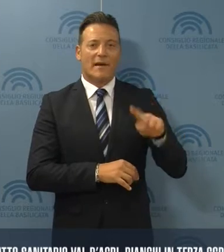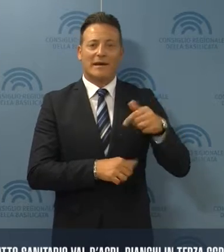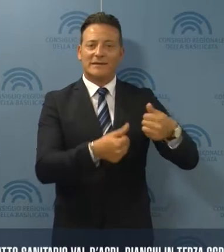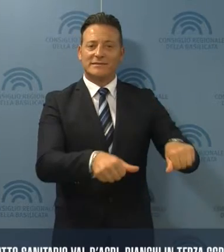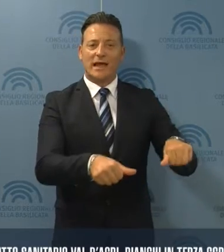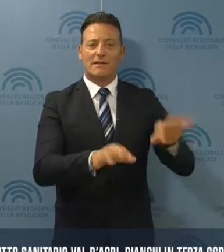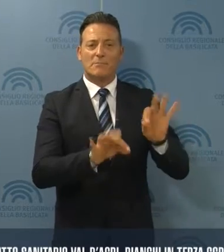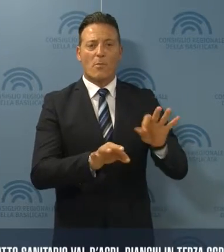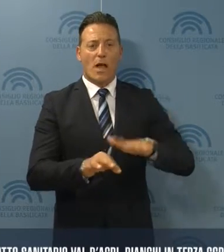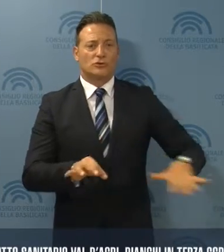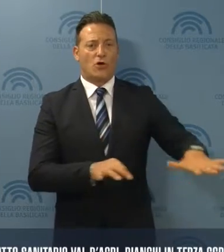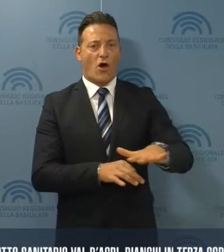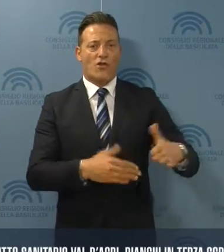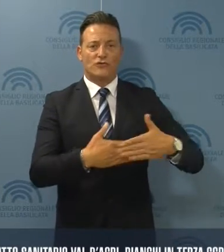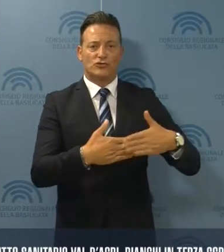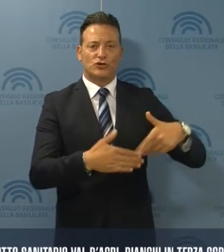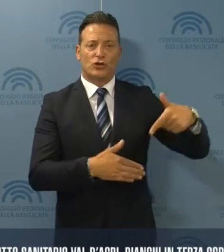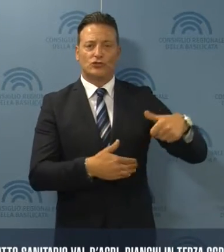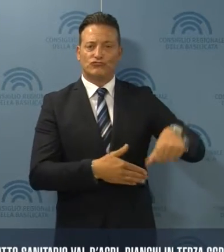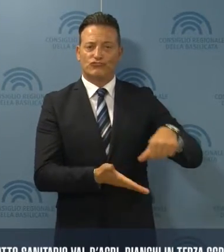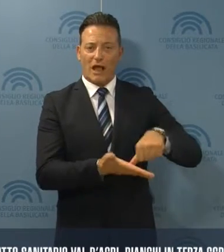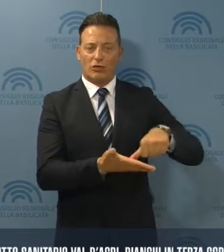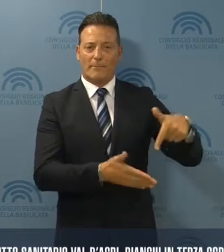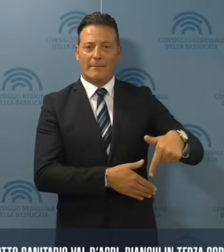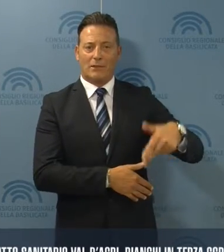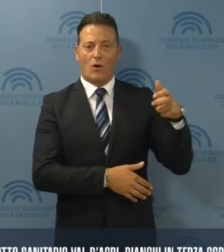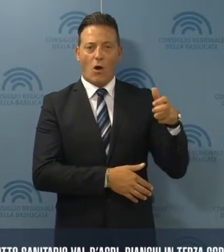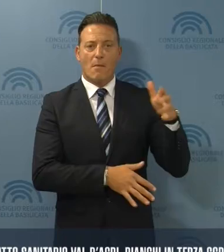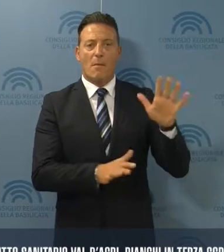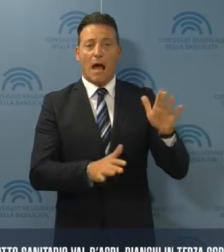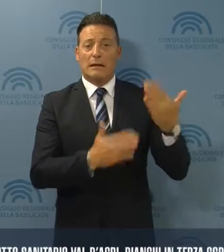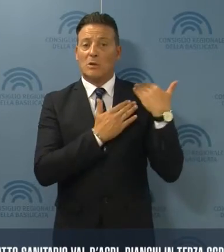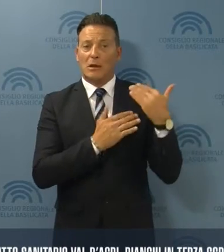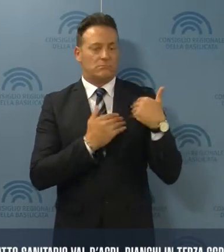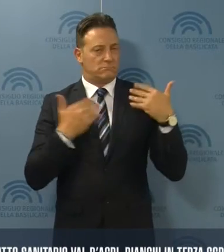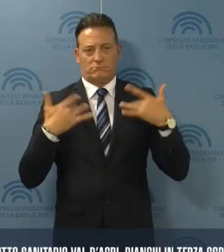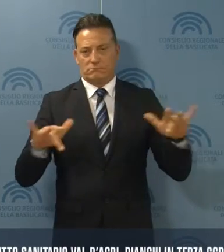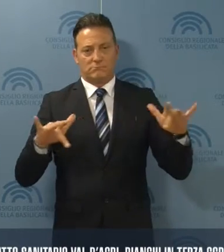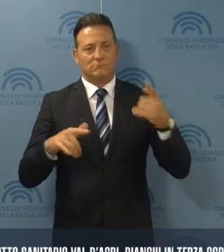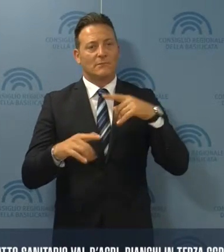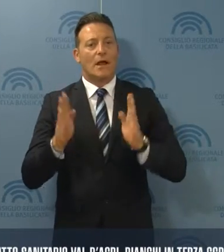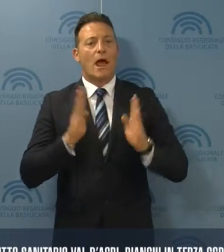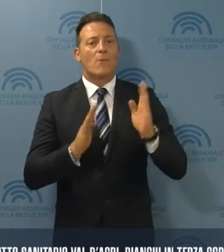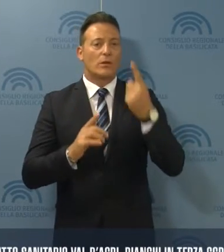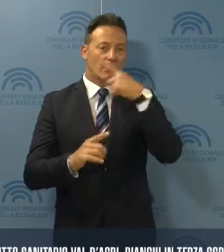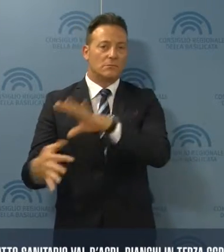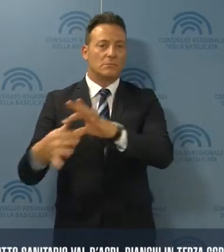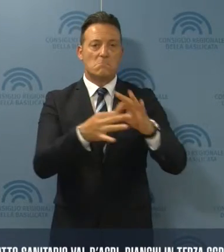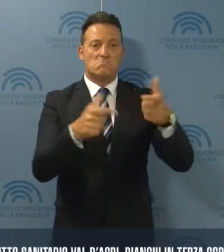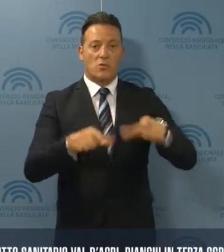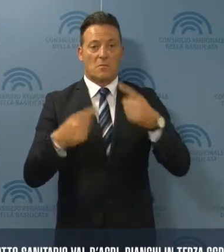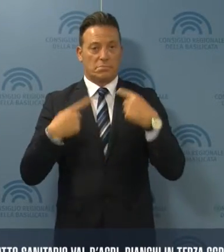residenti nelle zone vicino al centro Oli, ma lungi da noi da stabilire un rapporto di causa